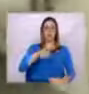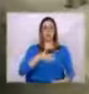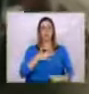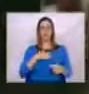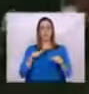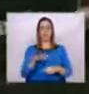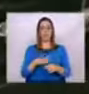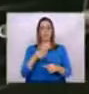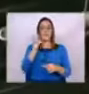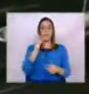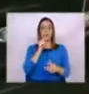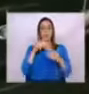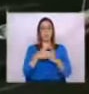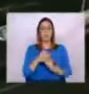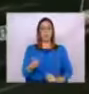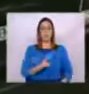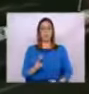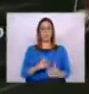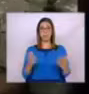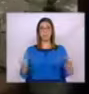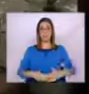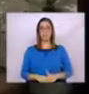This is a life-threatening situation.